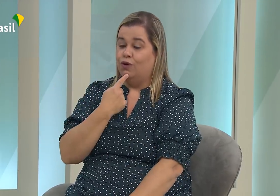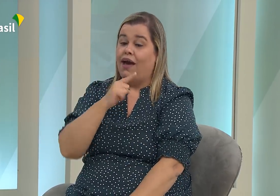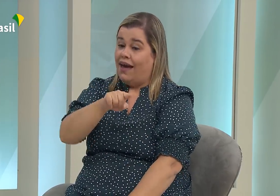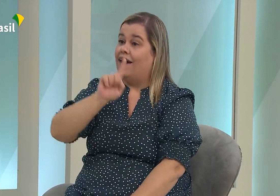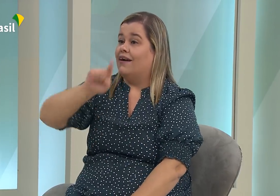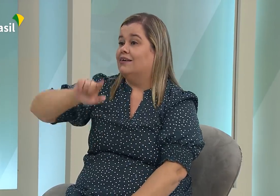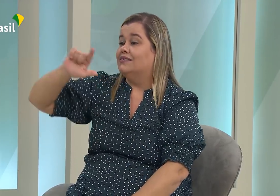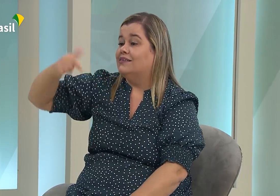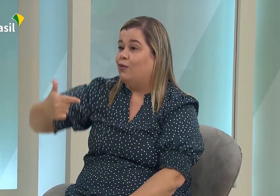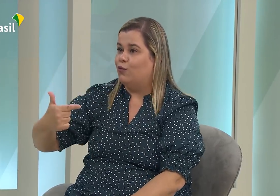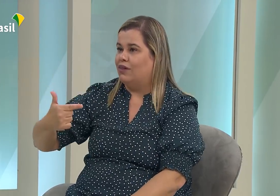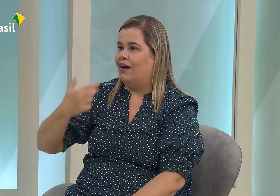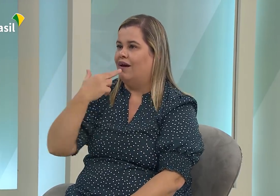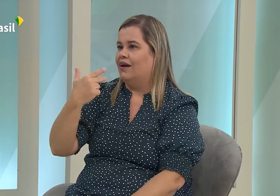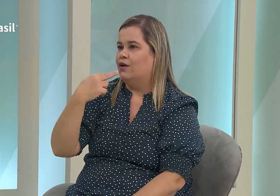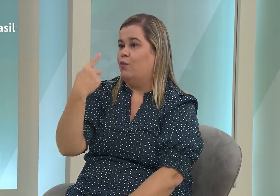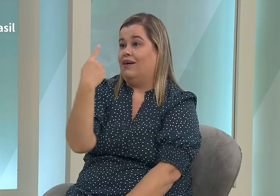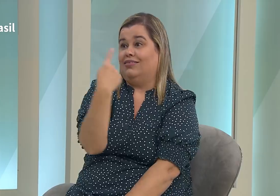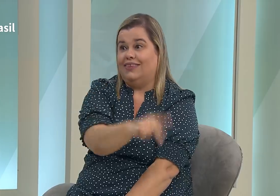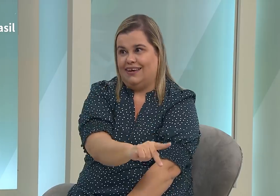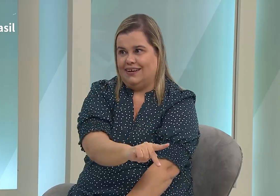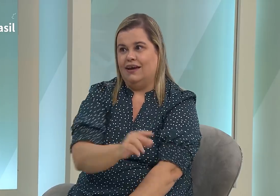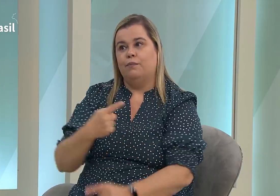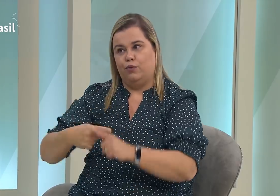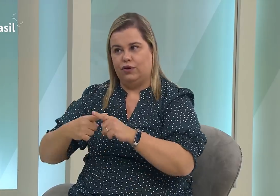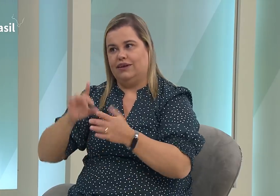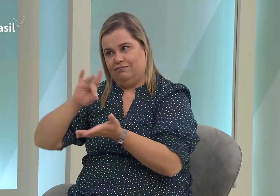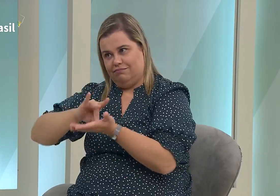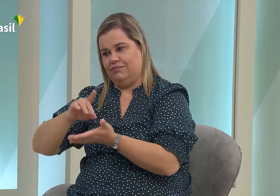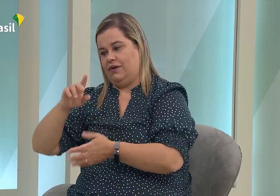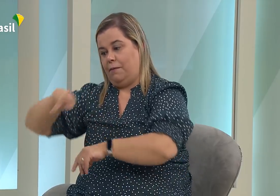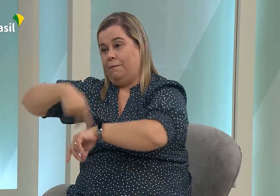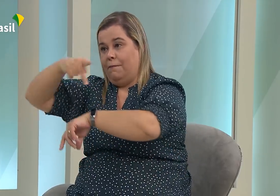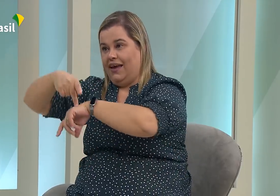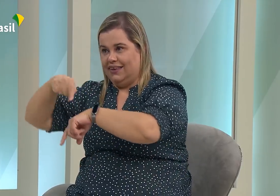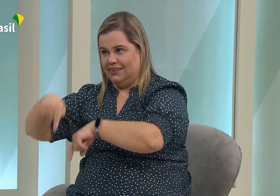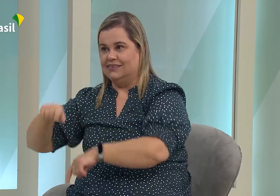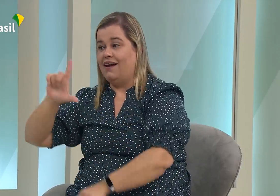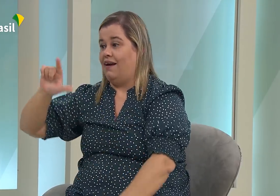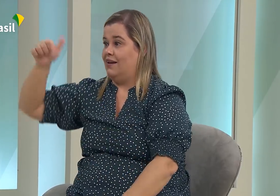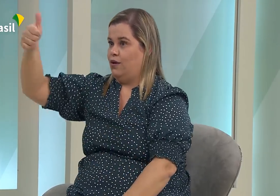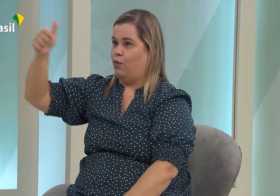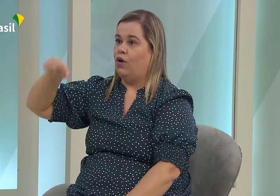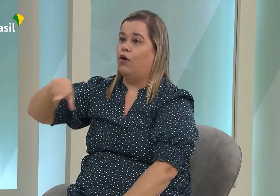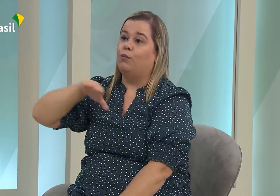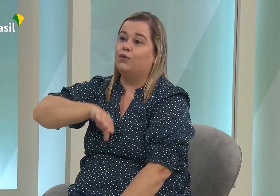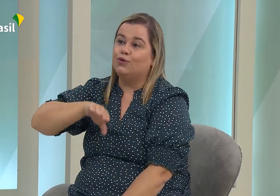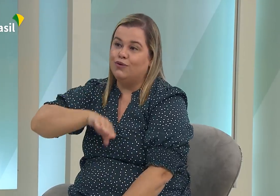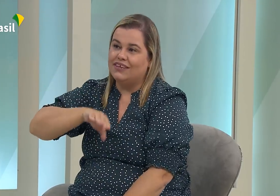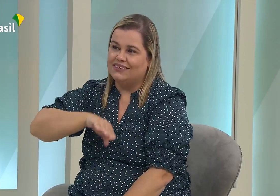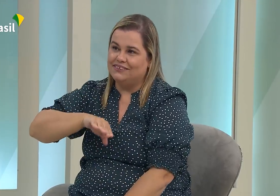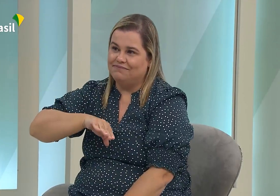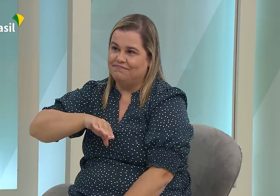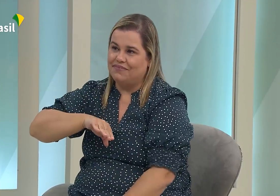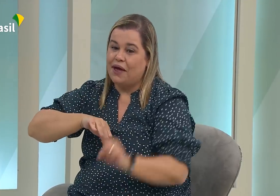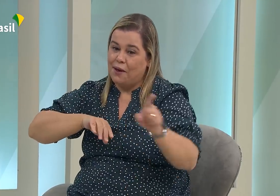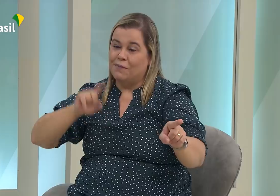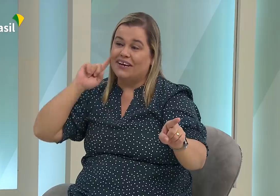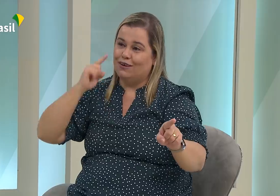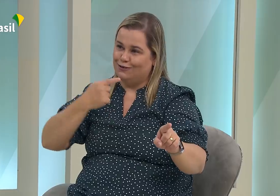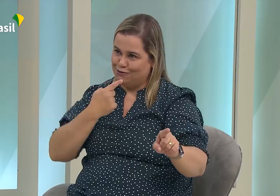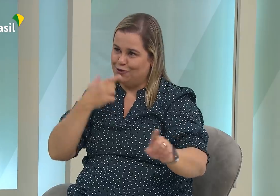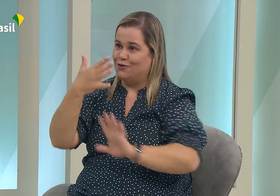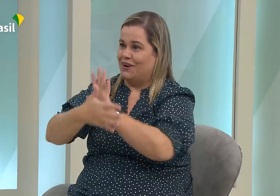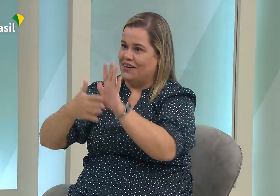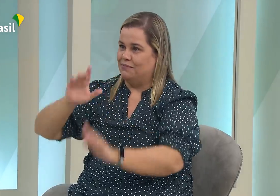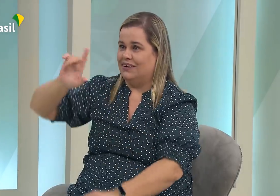uma língua. O que fazemos é uma língua. A nossa primeira língua é a Libras e a nossa segunda língua é a língua portuguesa